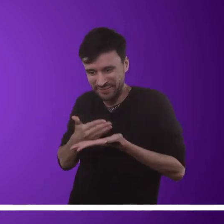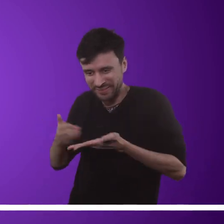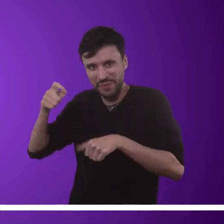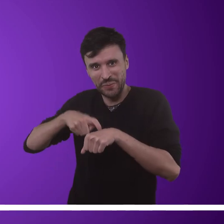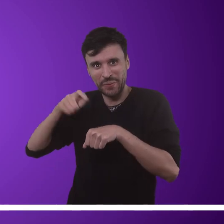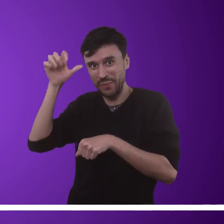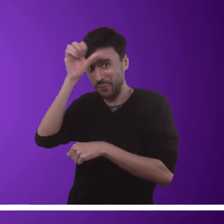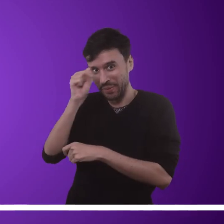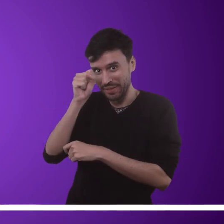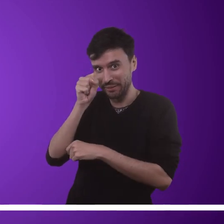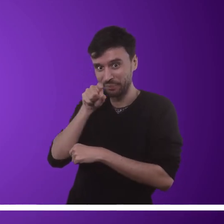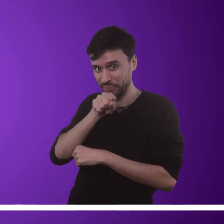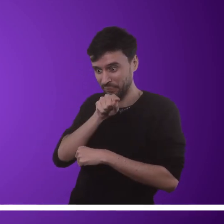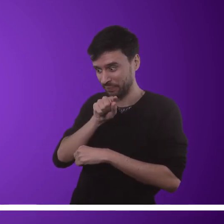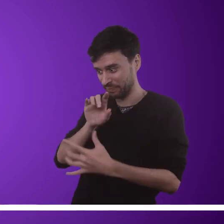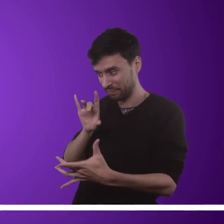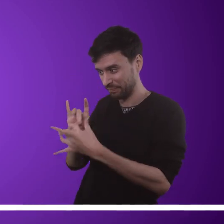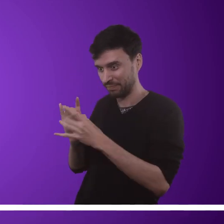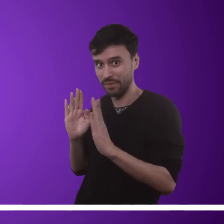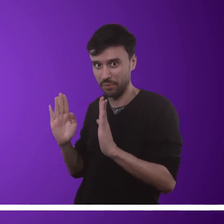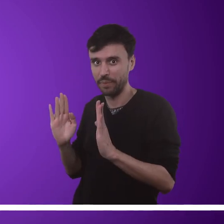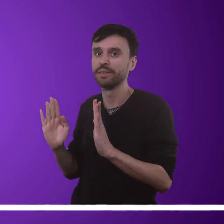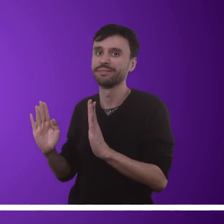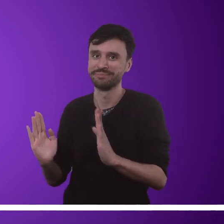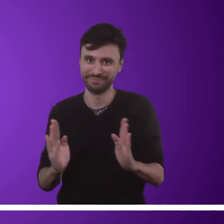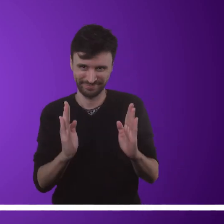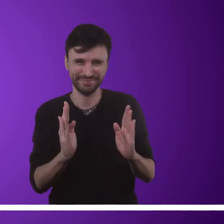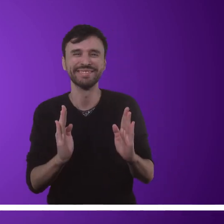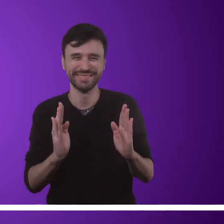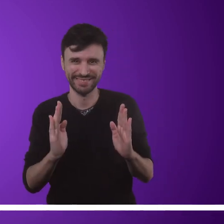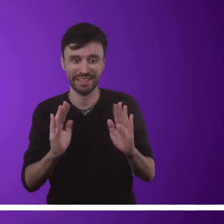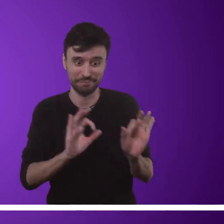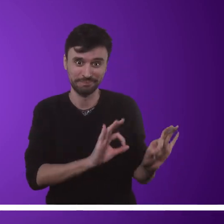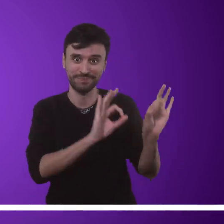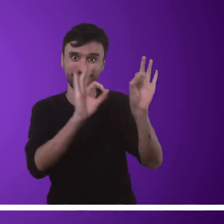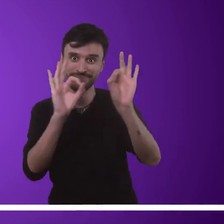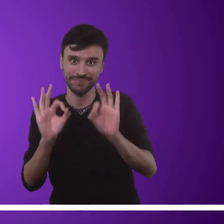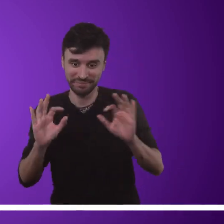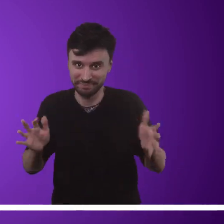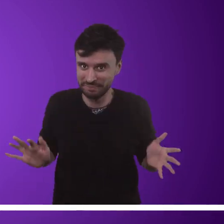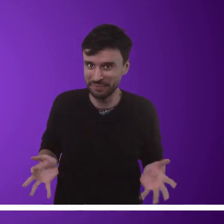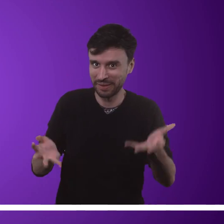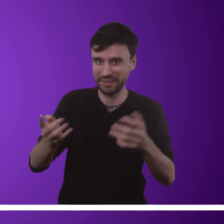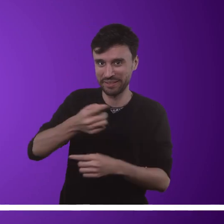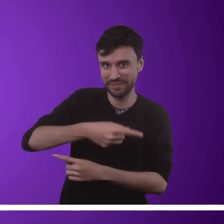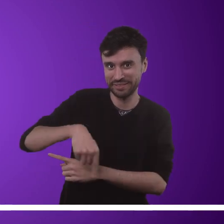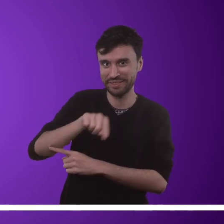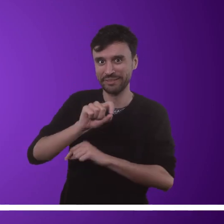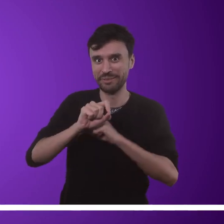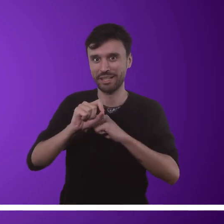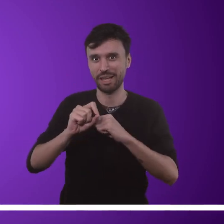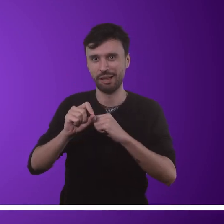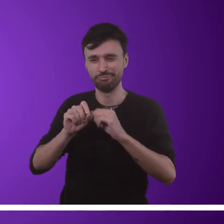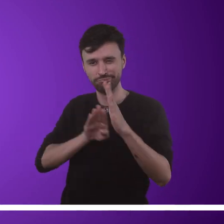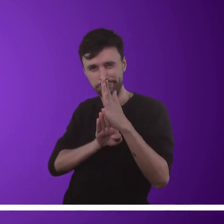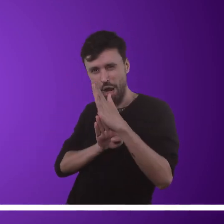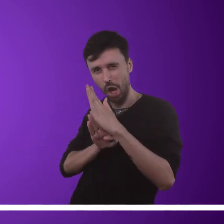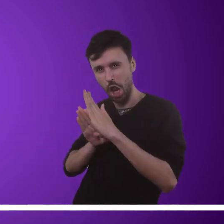jornada com a Libras. Se você está nessa fase, esse vídeo serve também para motivar você a ir além,